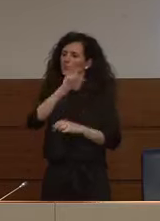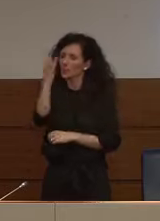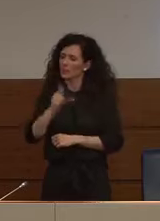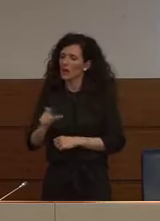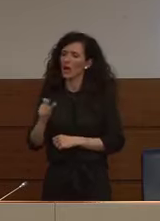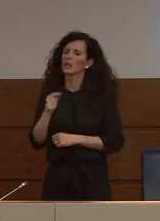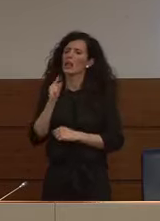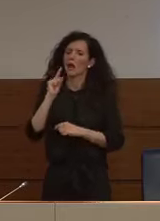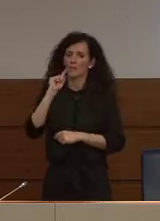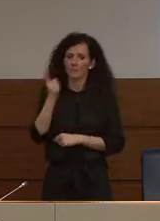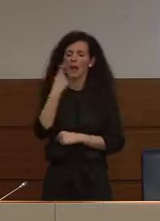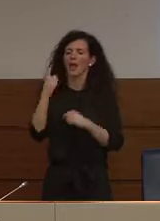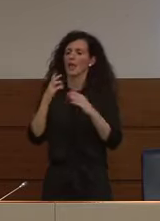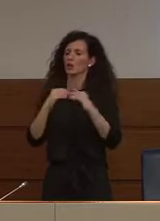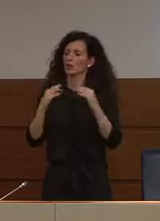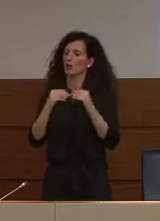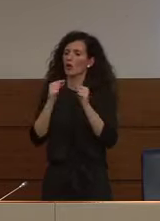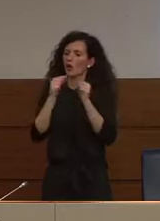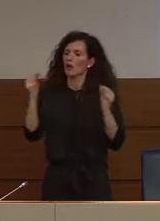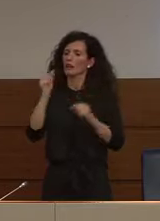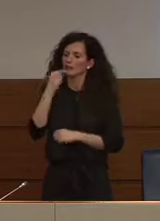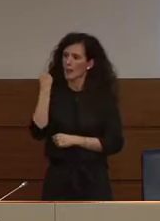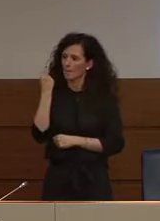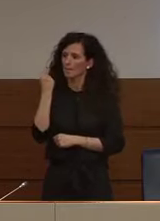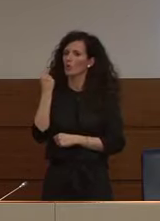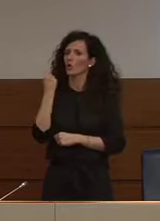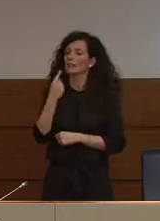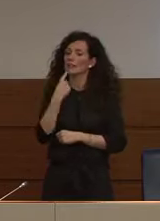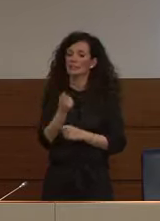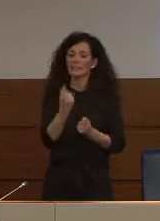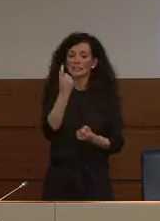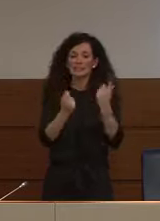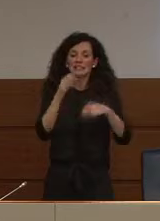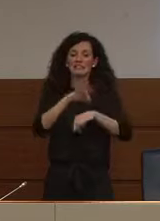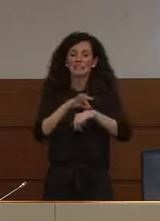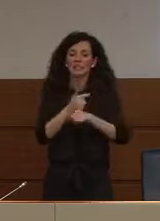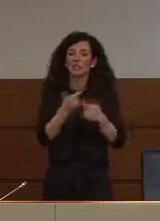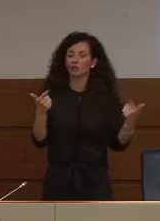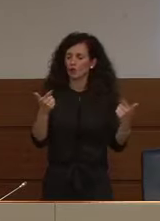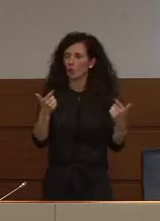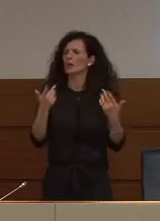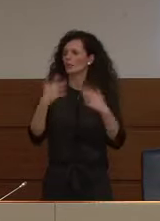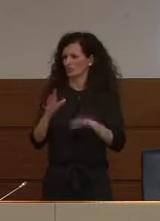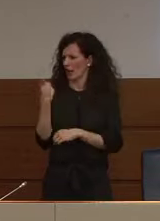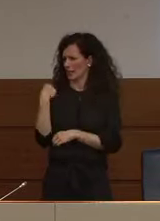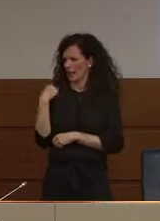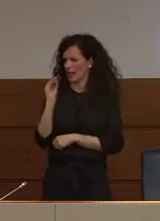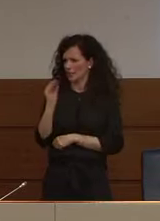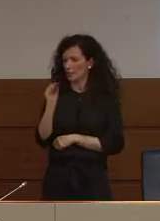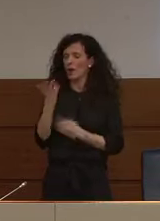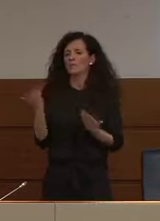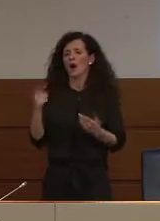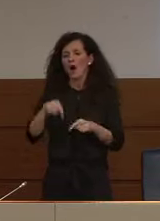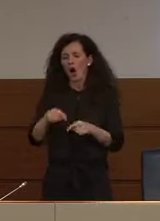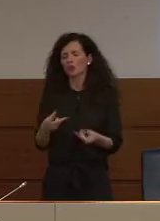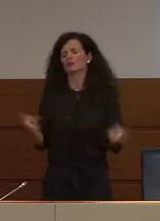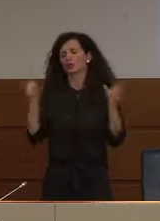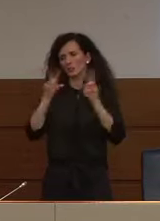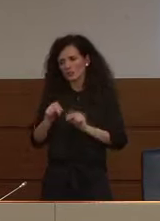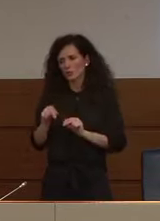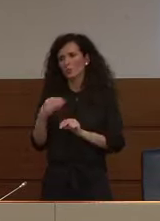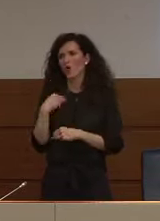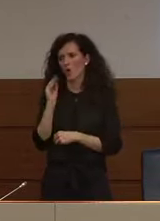agli asintomatici domanda già fatta ieri cioè già ieri appunto ne avevamo parlato però oggi ci ritorna ancora perché